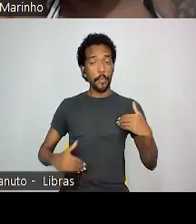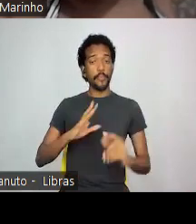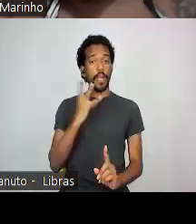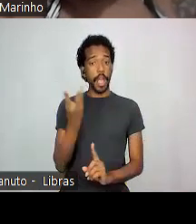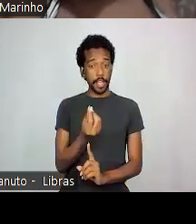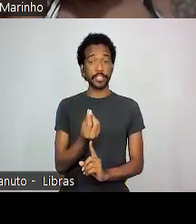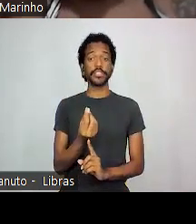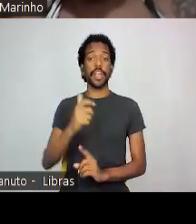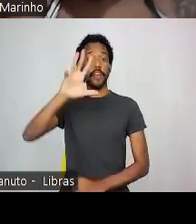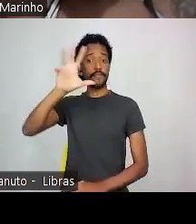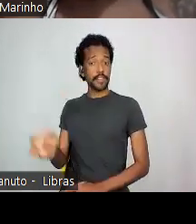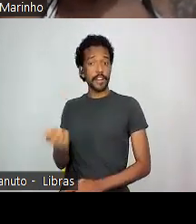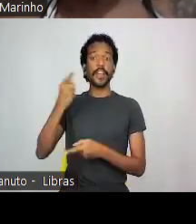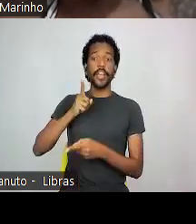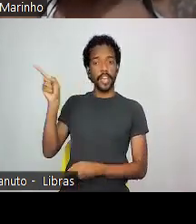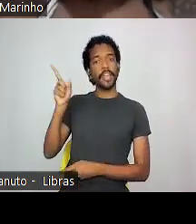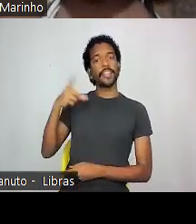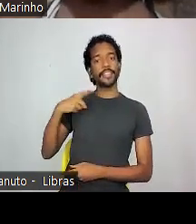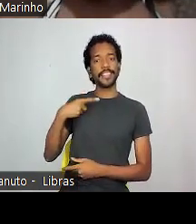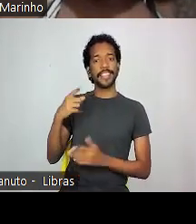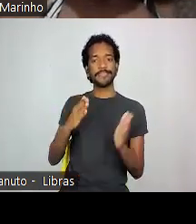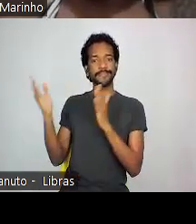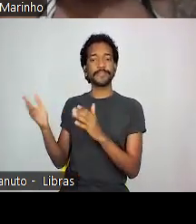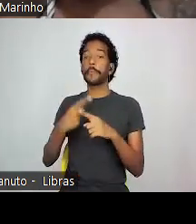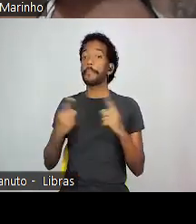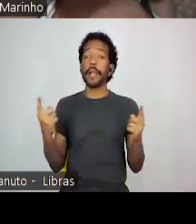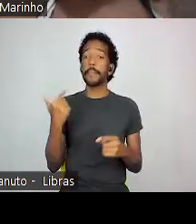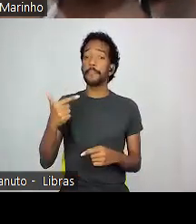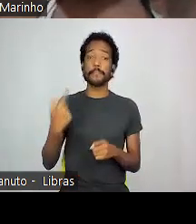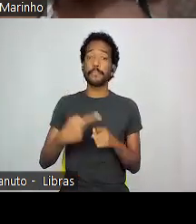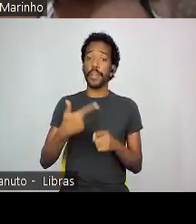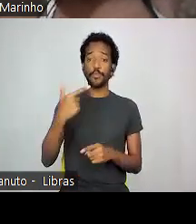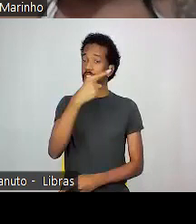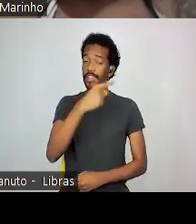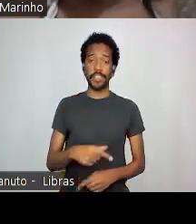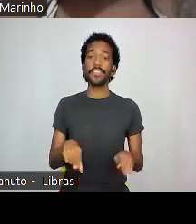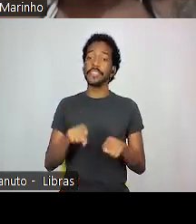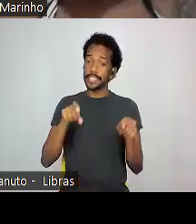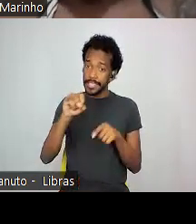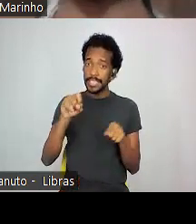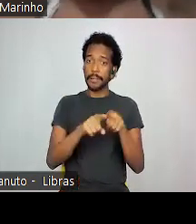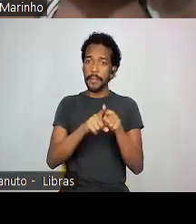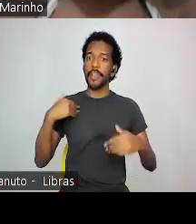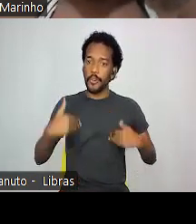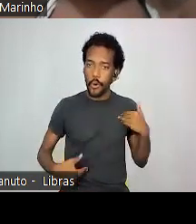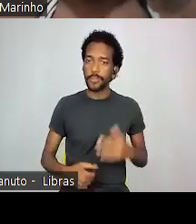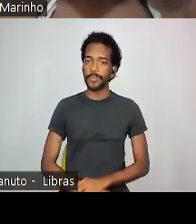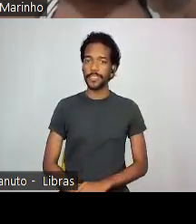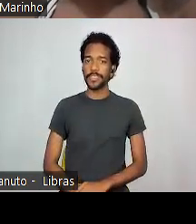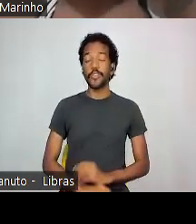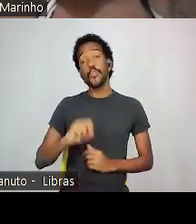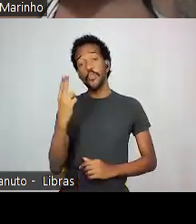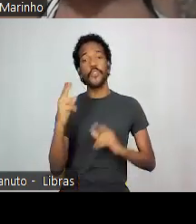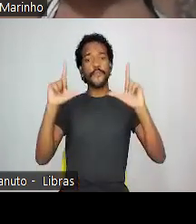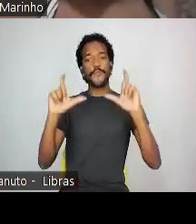Dio, que é essa imagem da esquerda, mas por que ele não está aqui? E também é corpo, entende? Ou essa fotografia